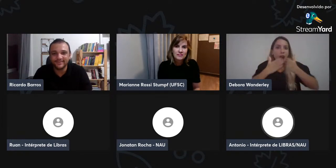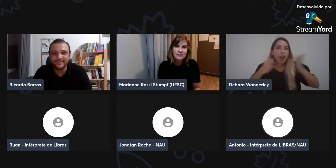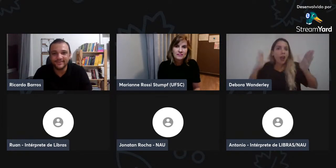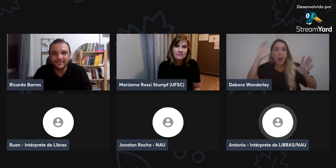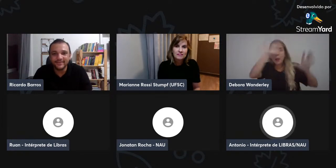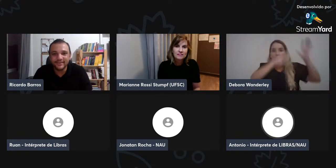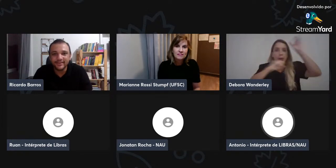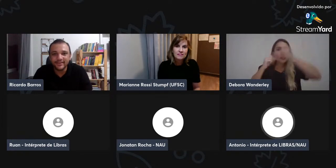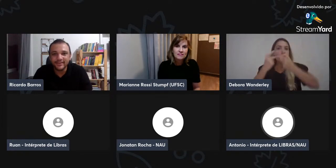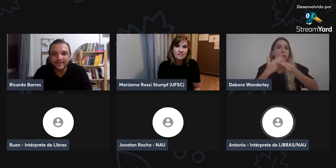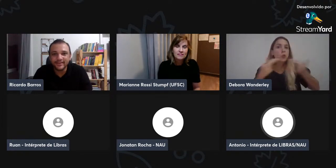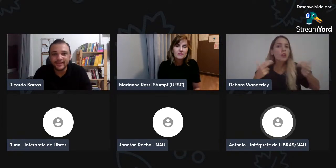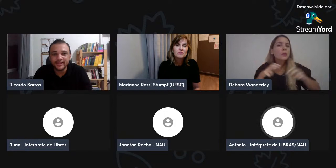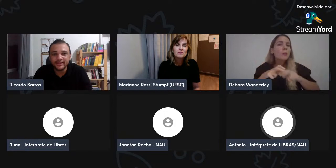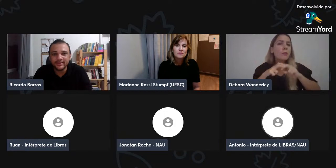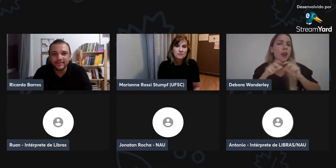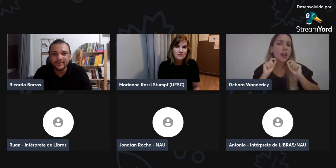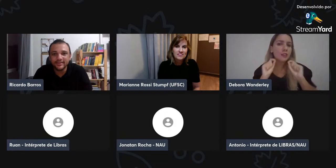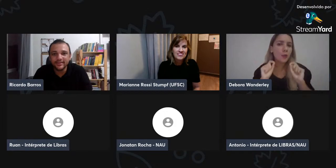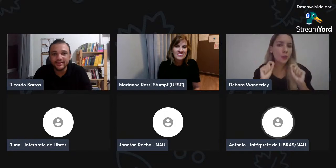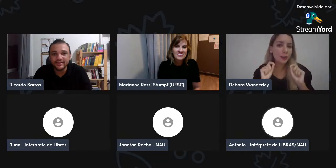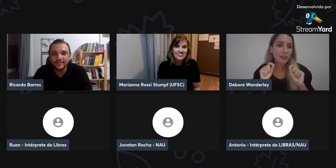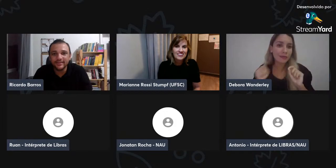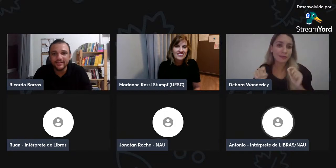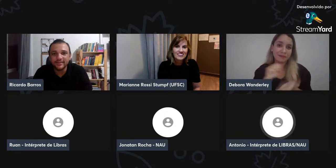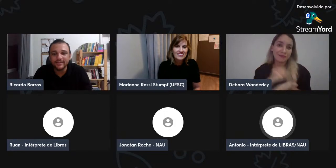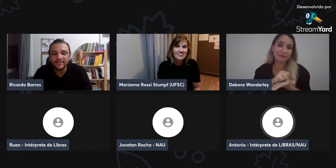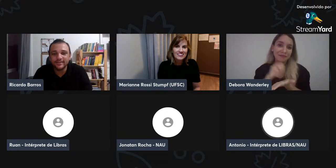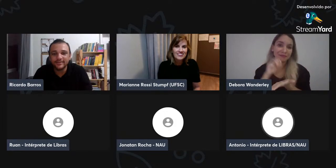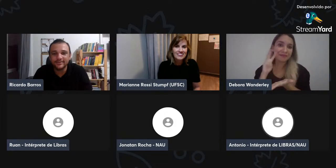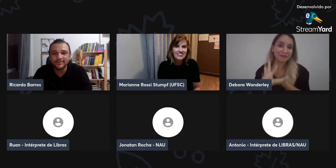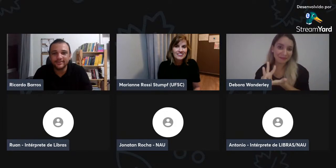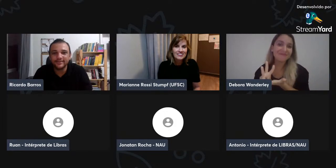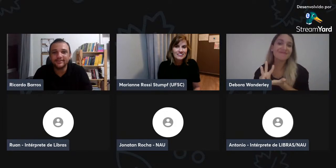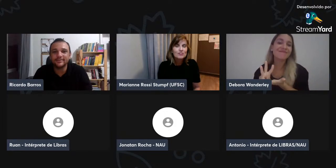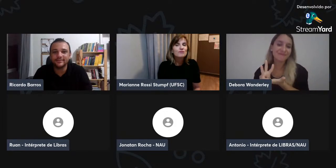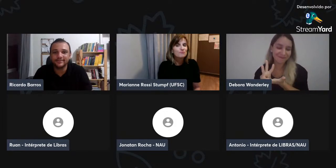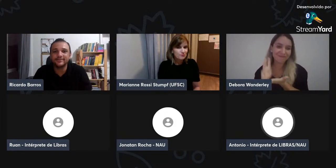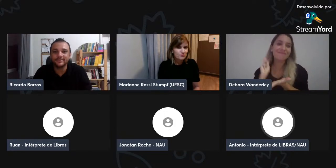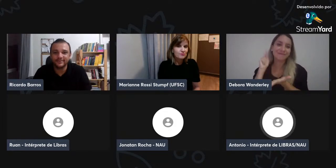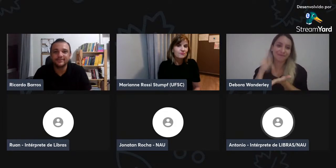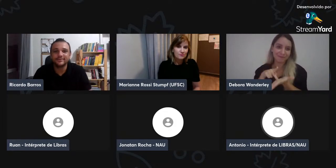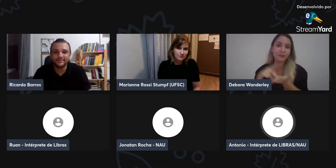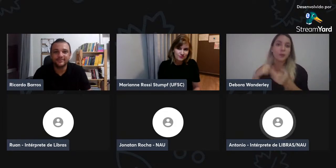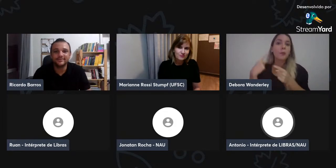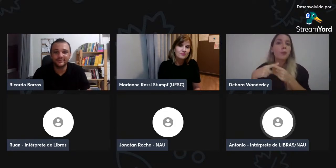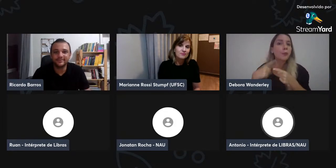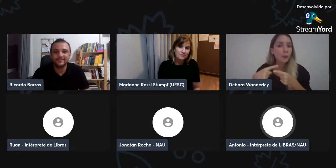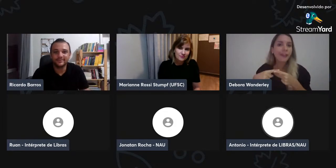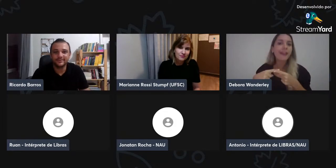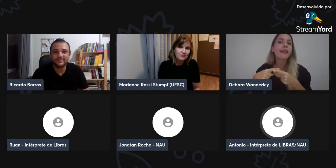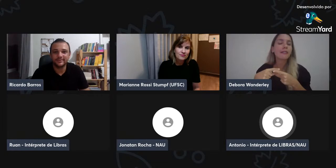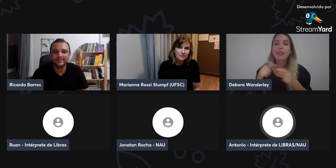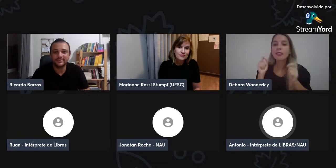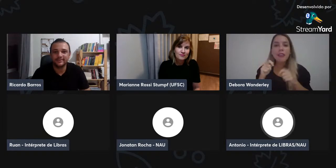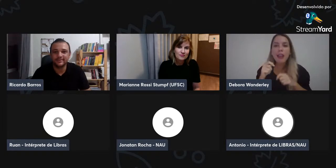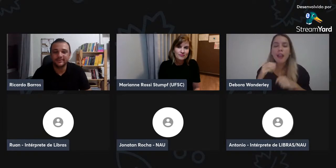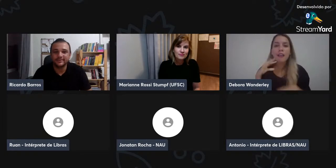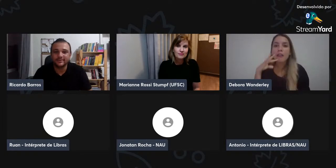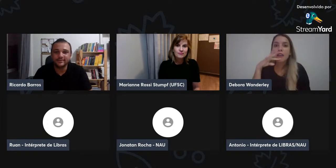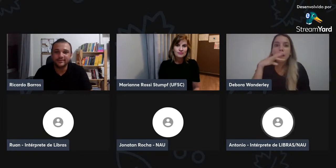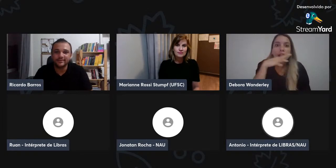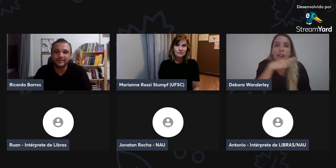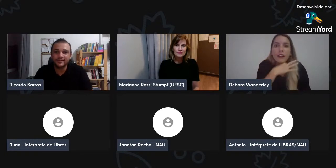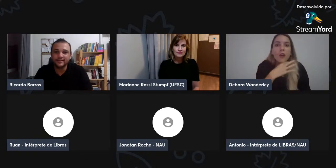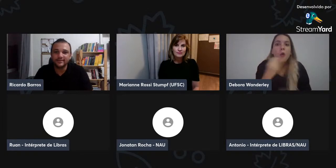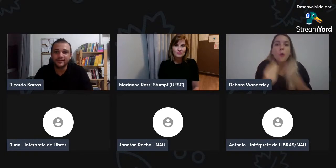eu ajudei, que onde eu percebi, percebi o quê? Que tinha escrita de sinais, verdadeiramente.